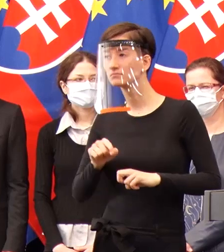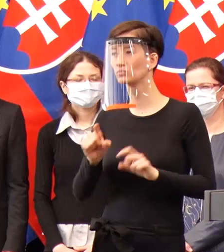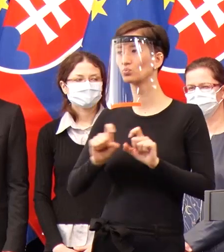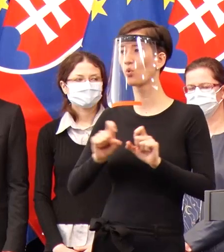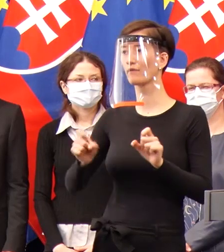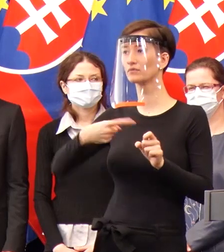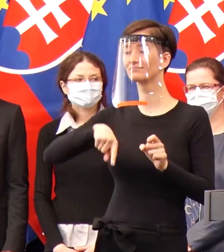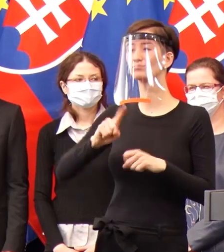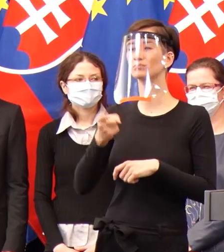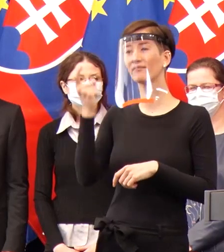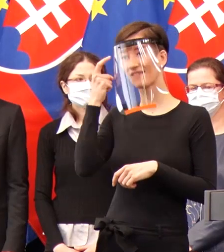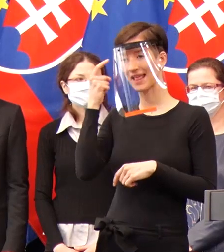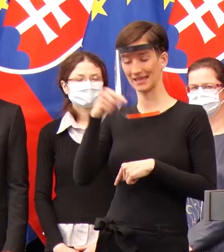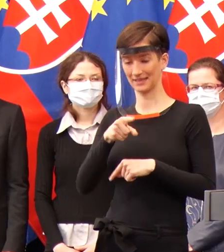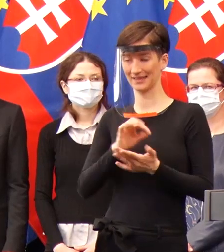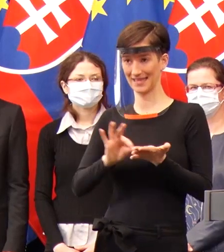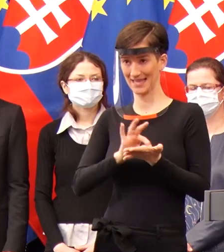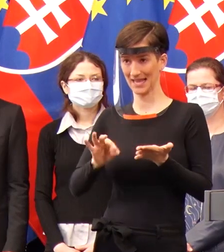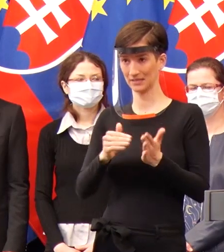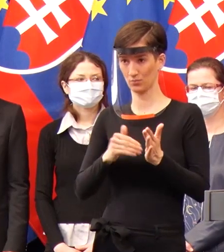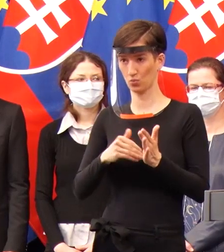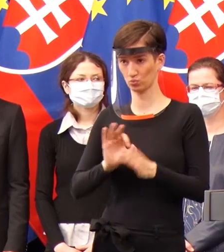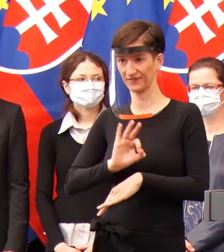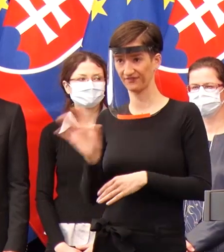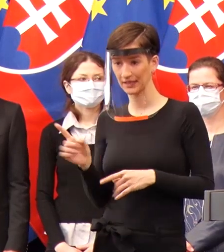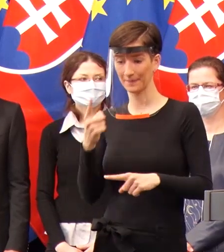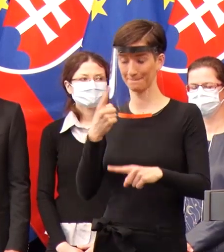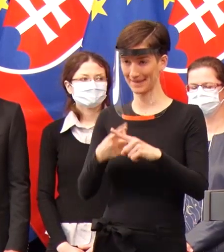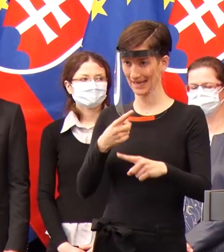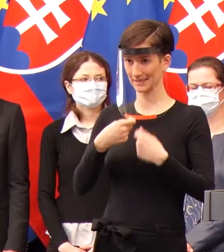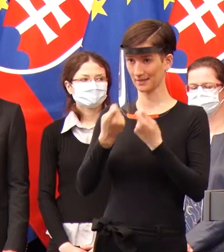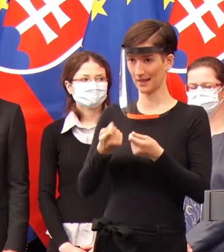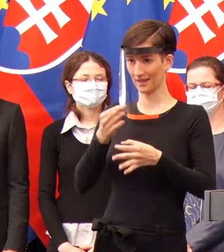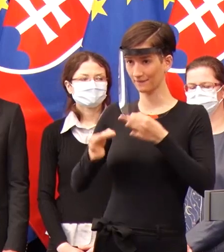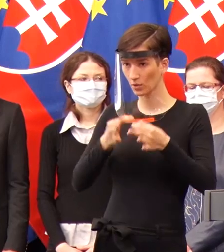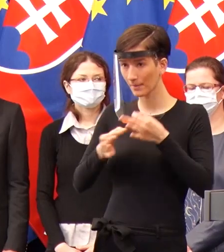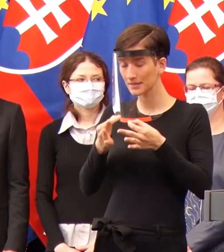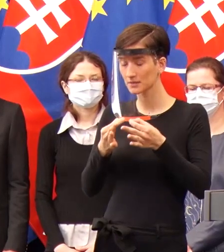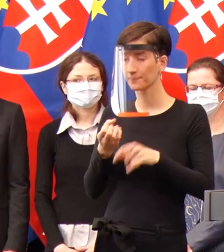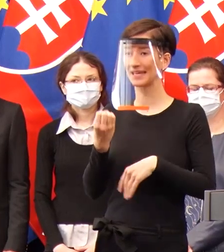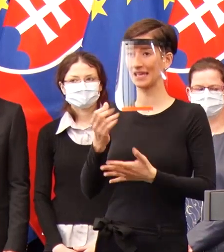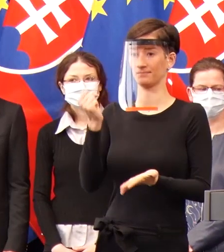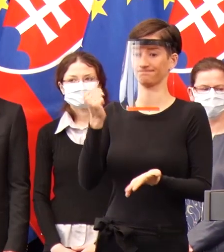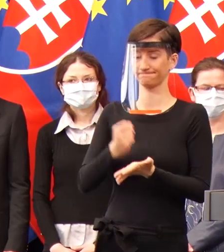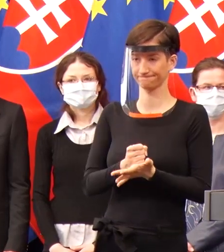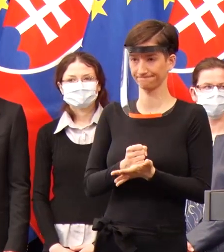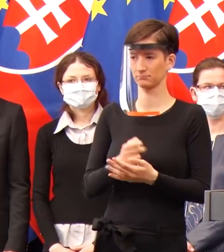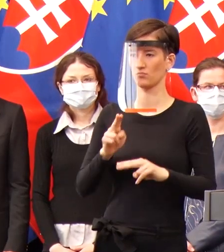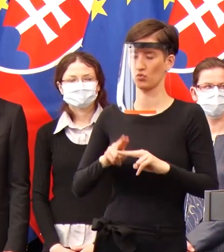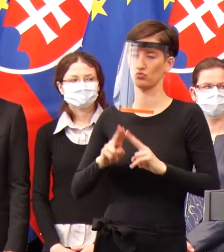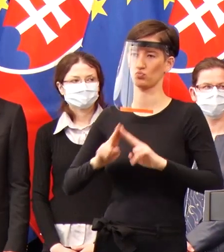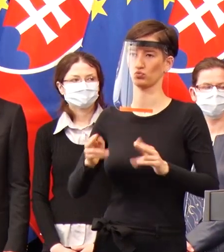použiteľné, akú majú presnosť. Keď budeme mať túto informáciu, potom môžeme navrhnúť, čo s nimi. Ale pokiaľ